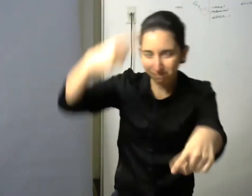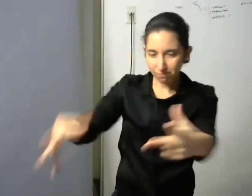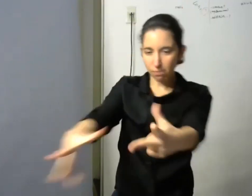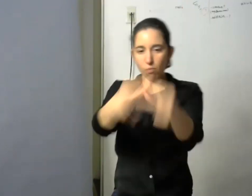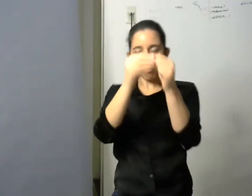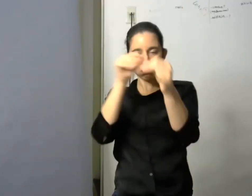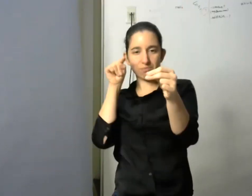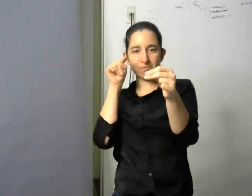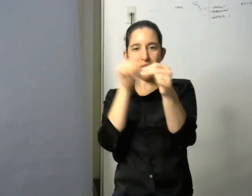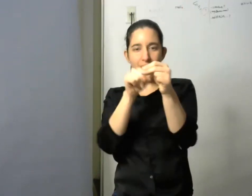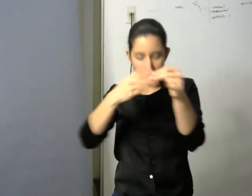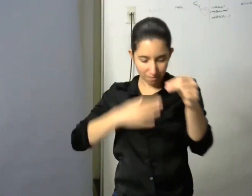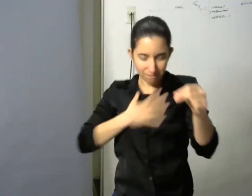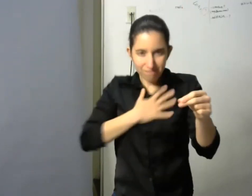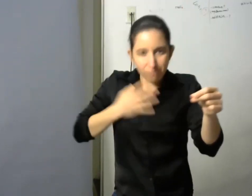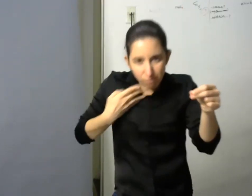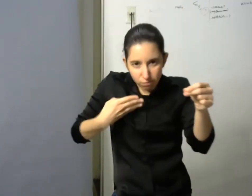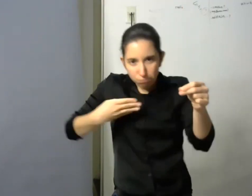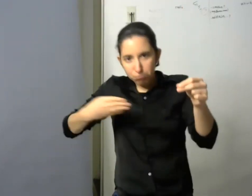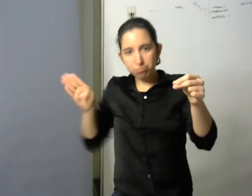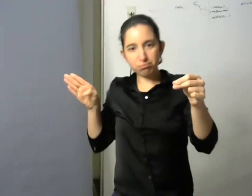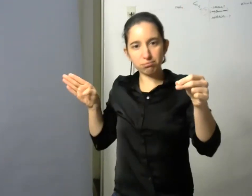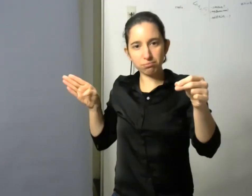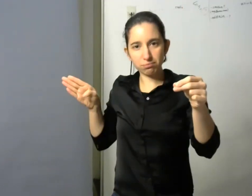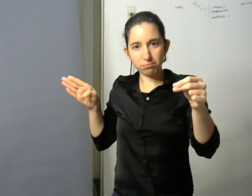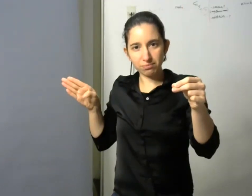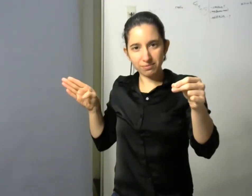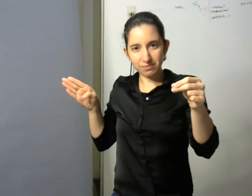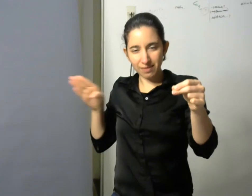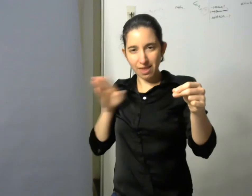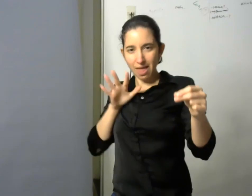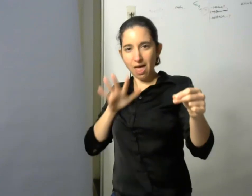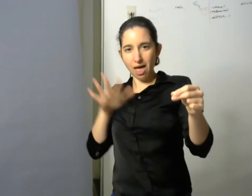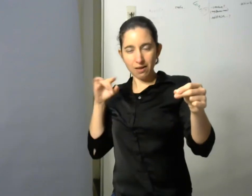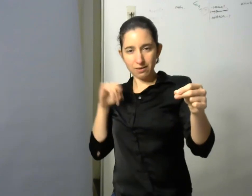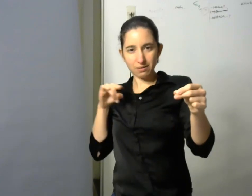emocional para poder hacer la apertura racional